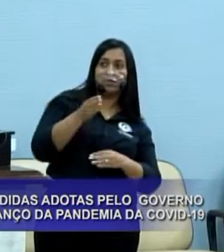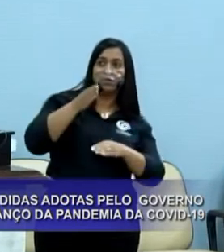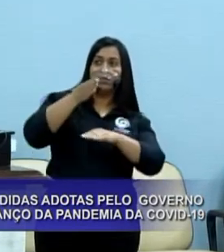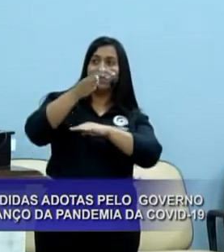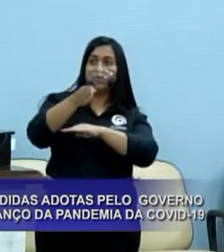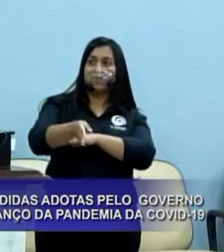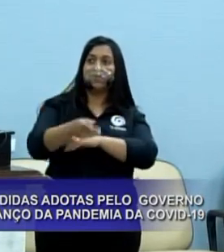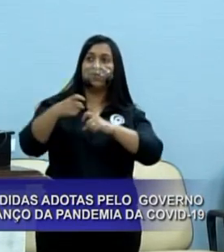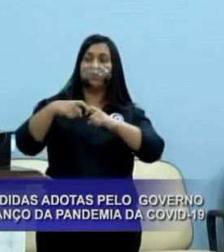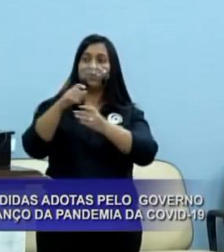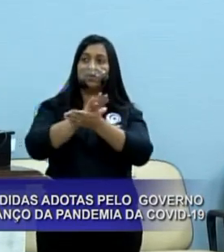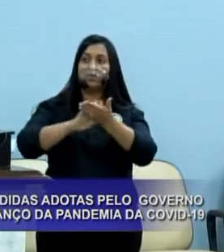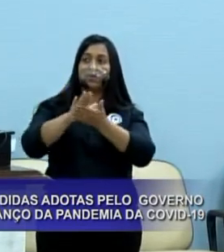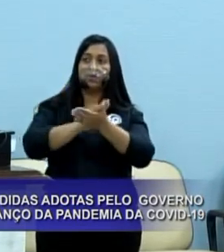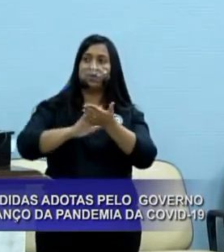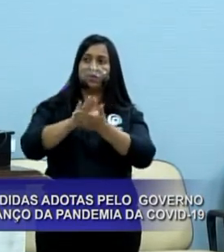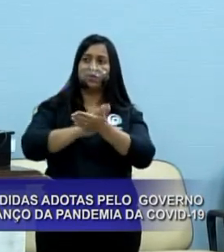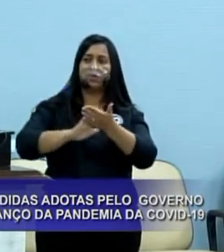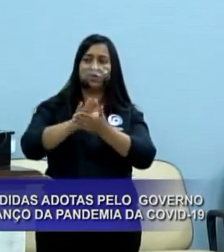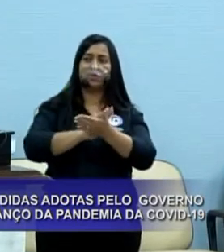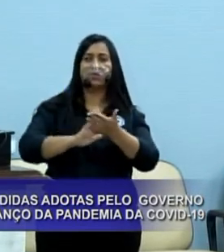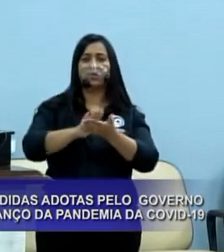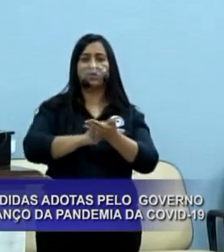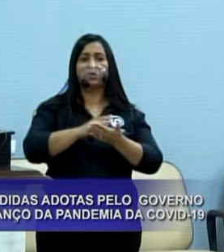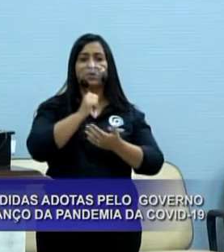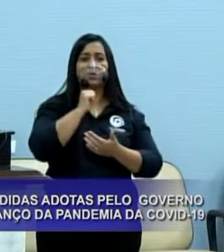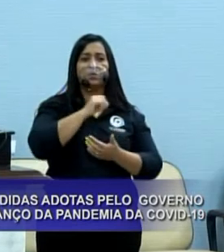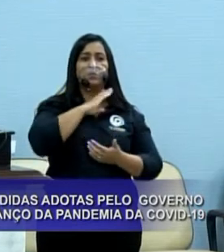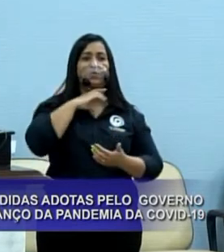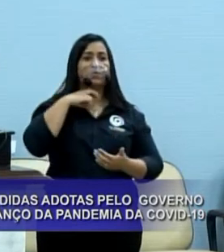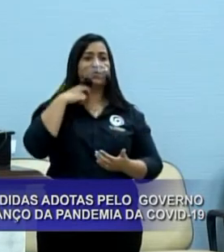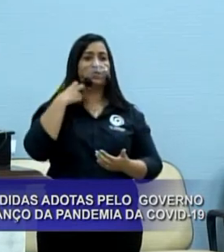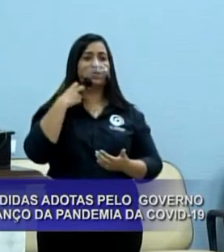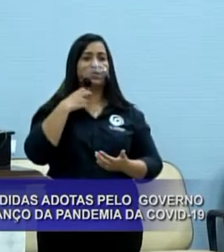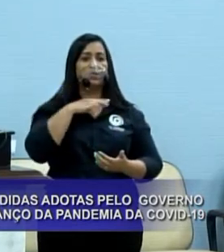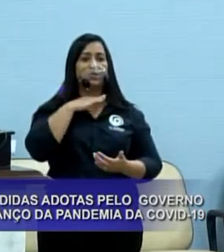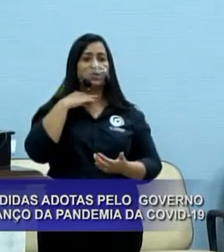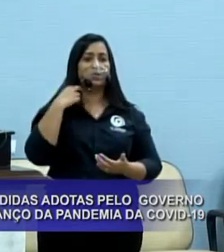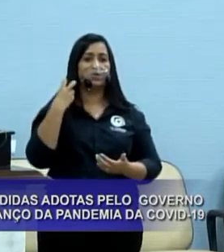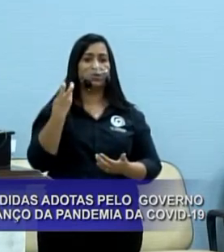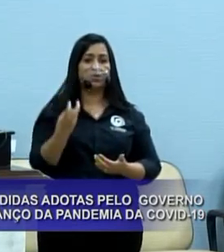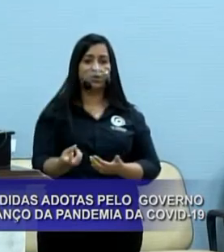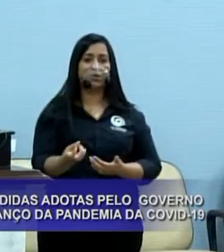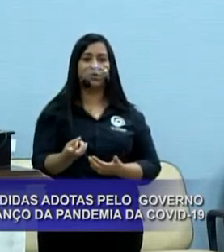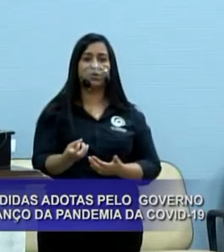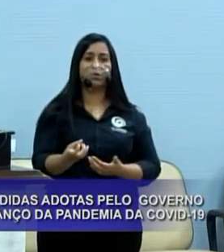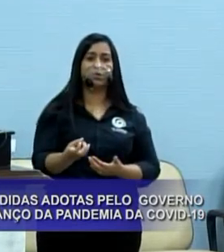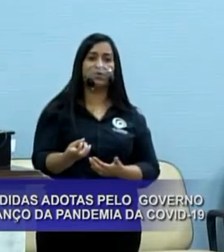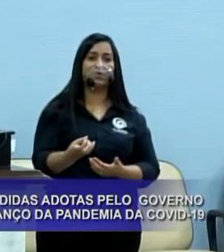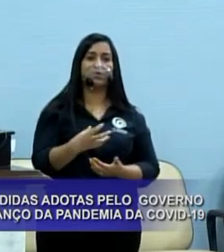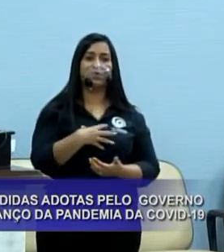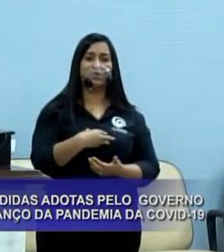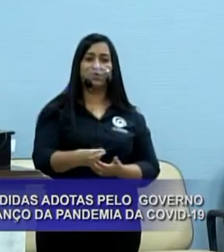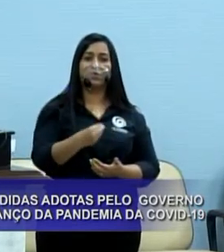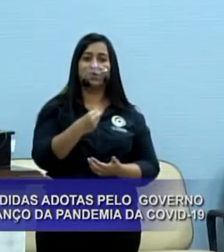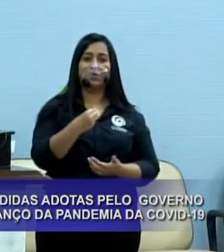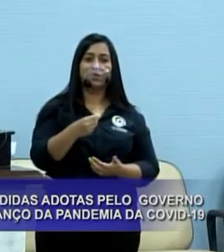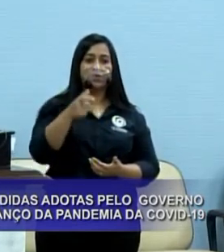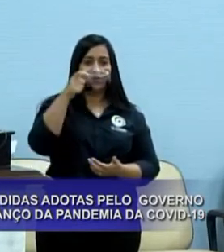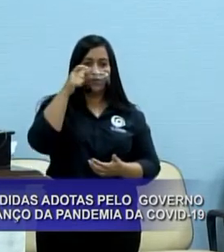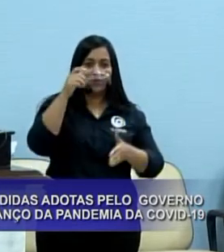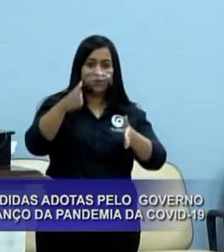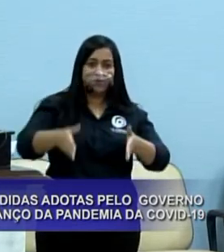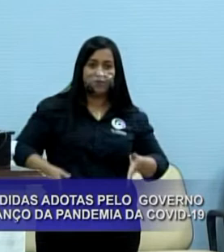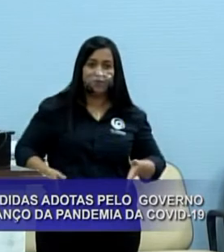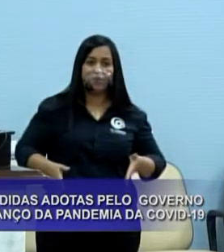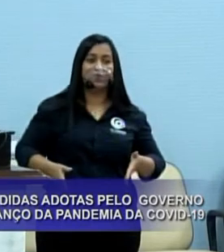covid, ficam meus pêsames, essa senhora e a filha, devido a questão da covid, Cabo Júlio, não pôde nem velar sua mãe, então eu